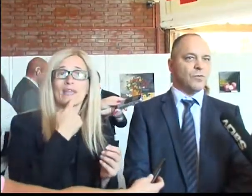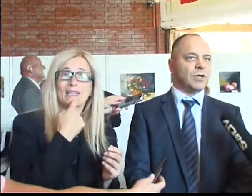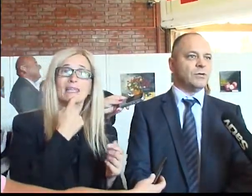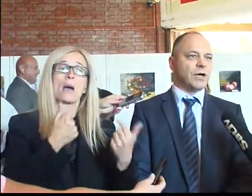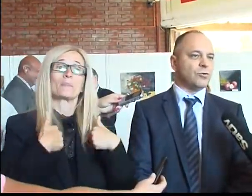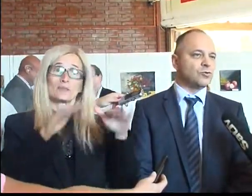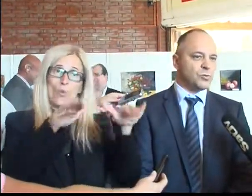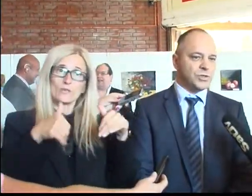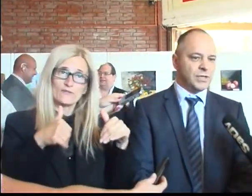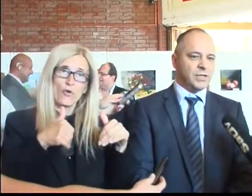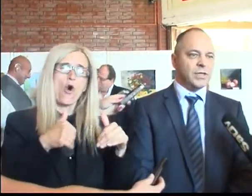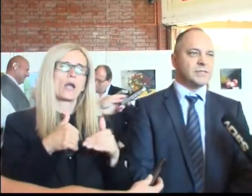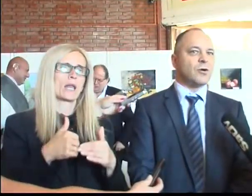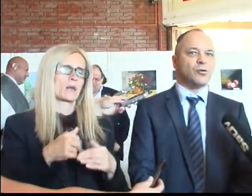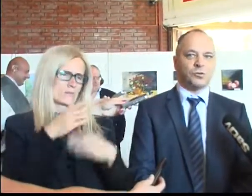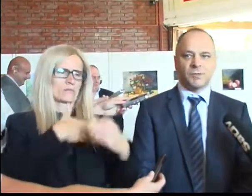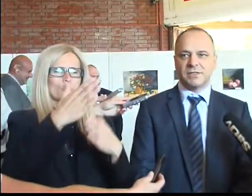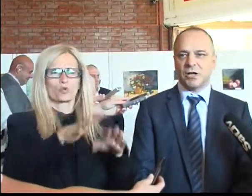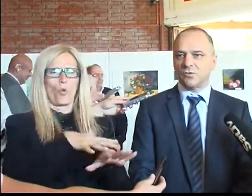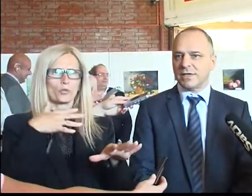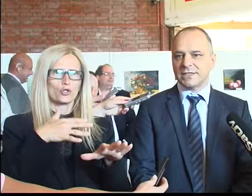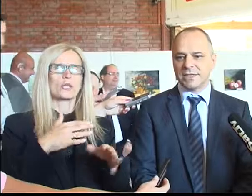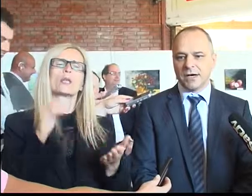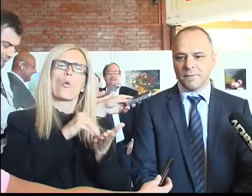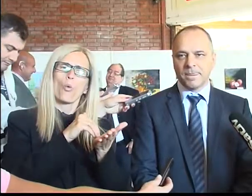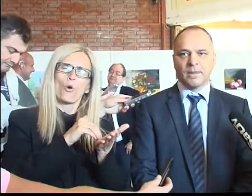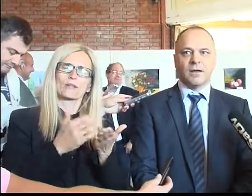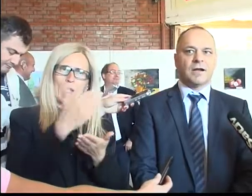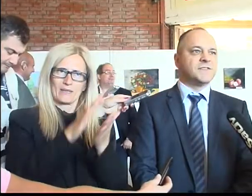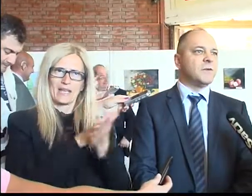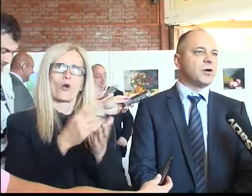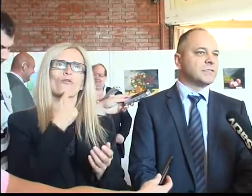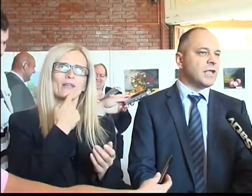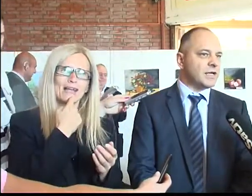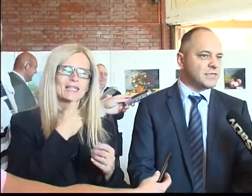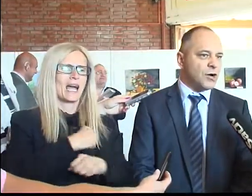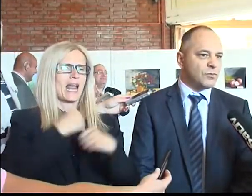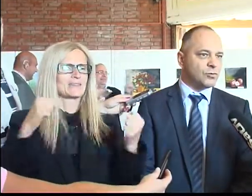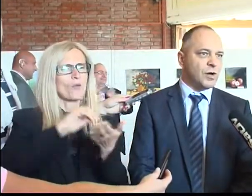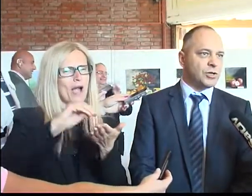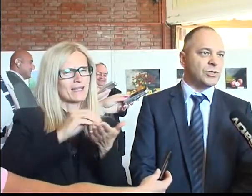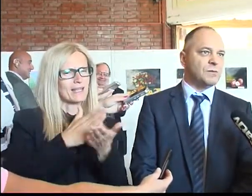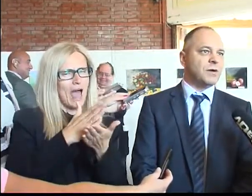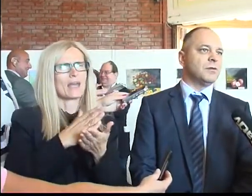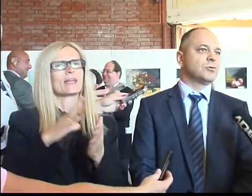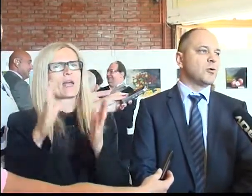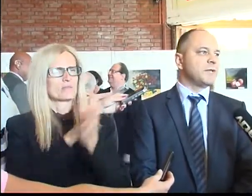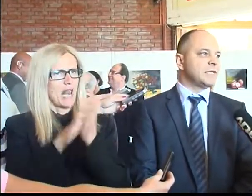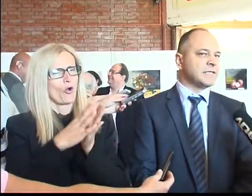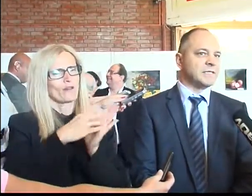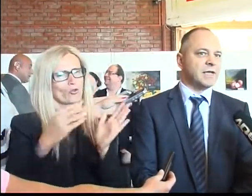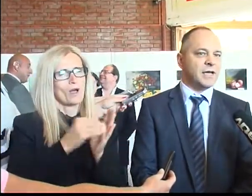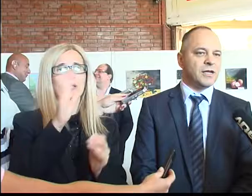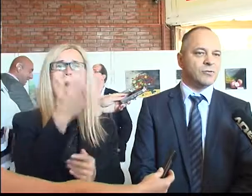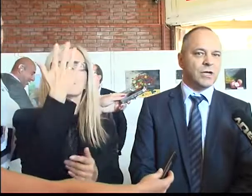usvojili u Narodnoj skupštini zakon upotrebi znakonog jezika, razvijamo kancelarije znakovne tumače, ima skoro